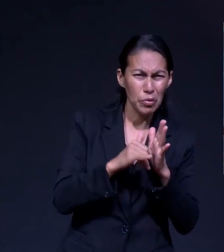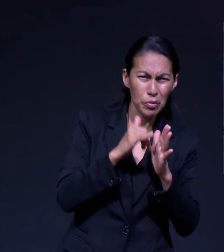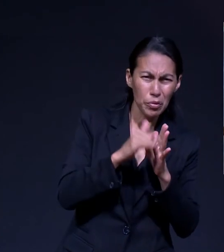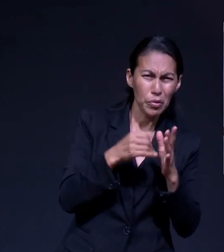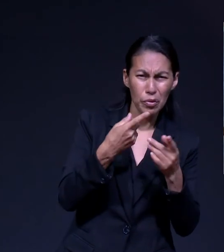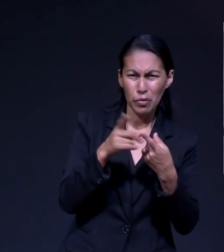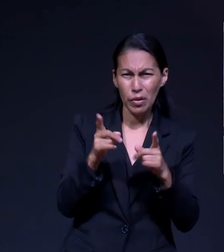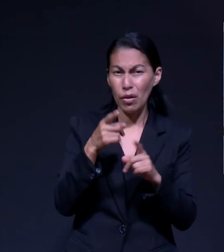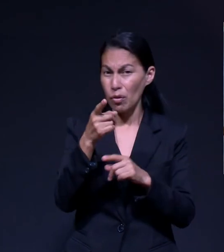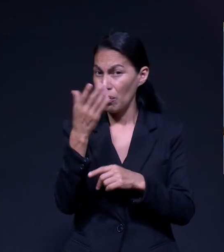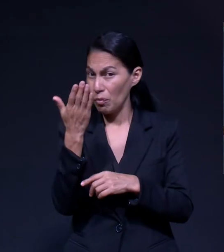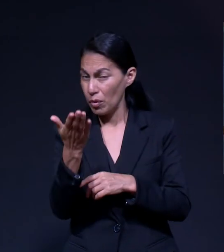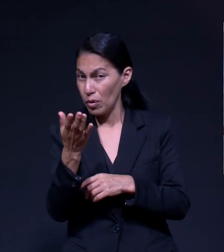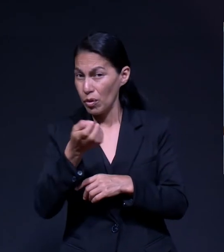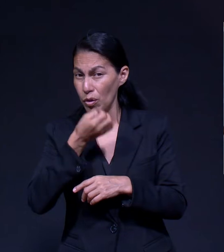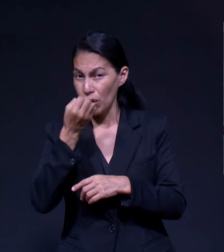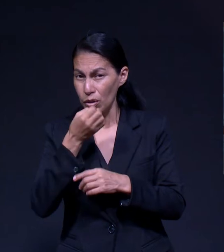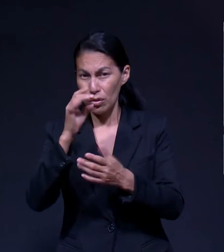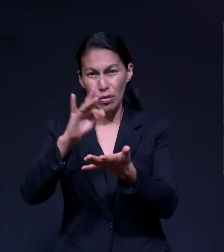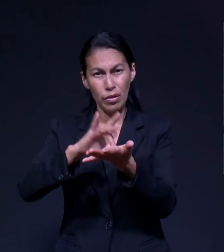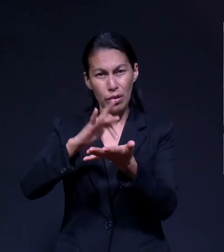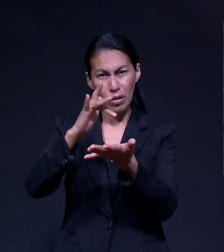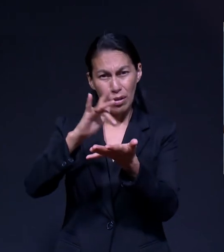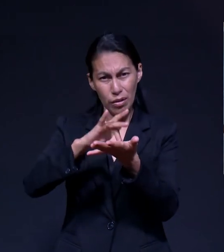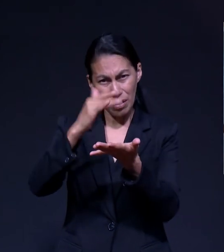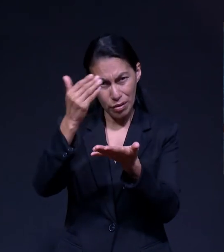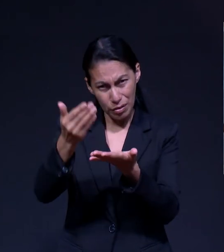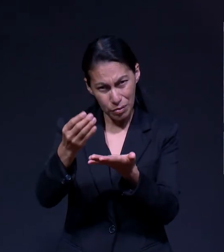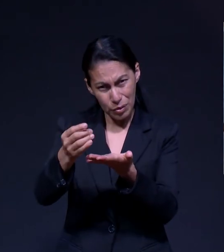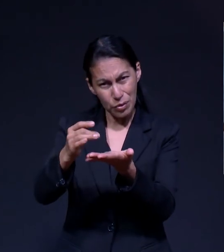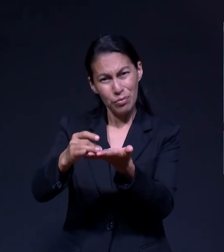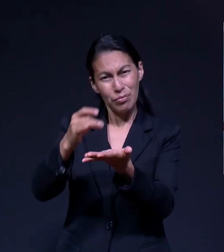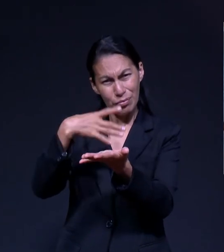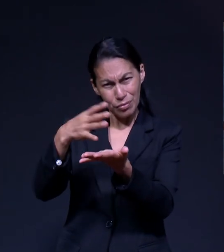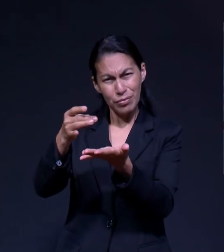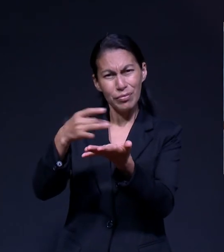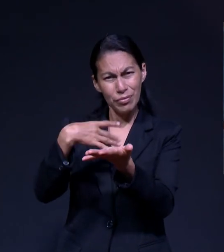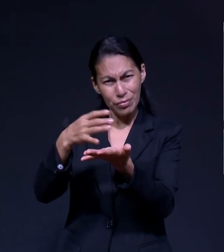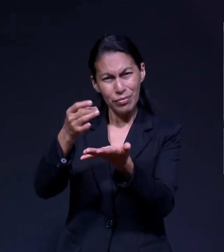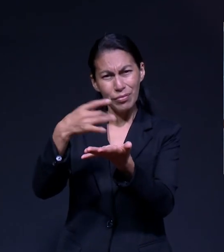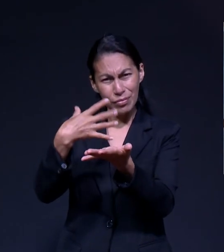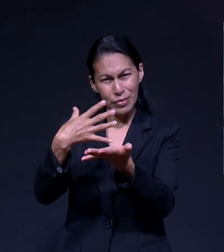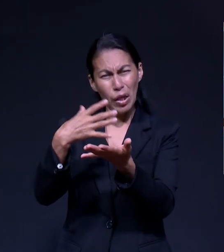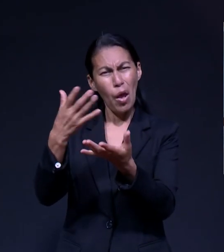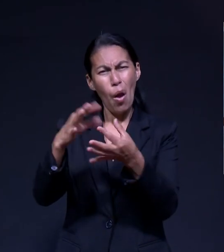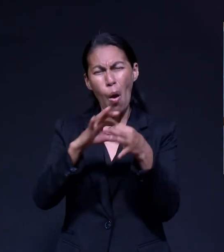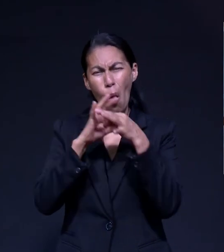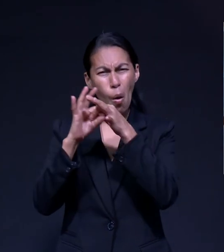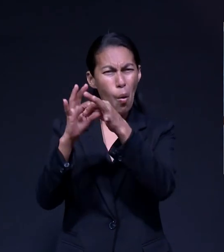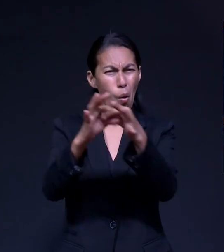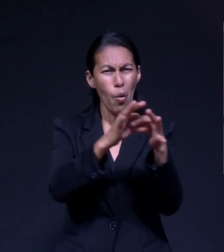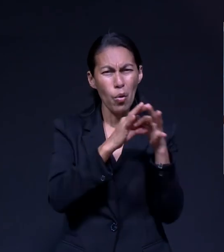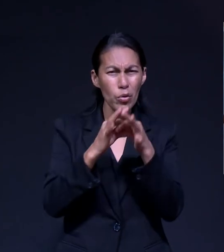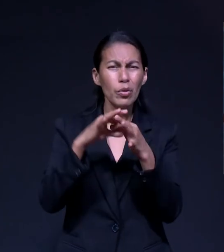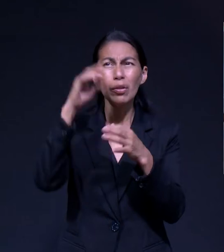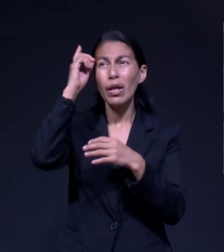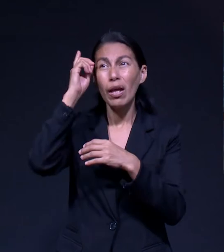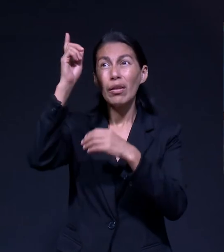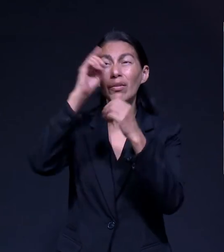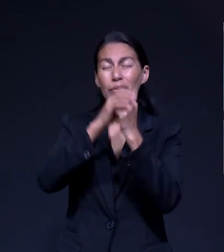Y también Tus agradecimientos Para que tu Puedas Junto con nosotros Glorificar a Dios A través de este